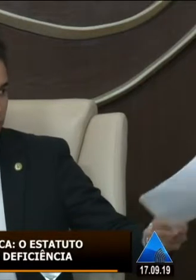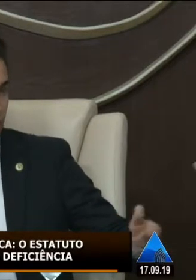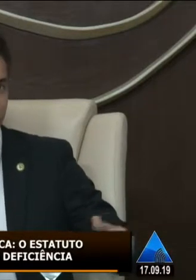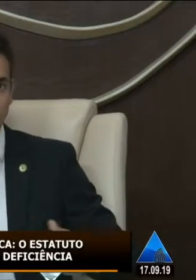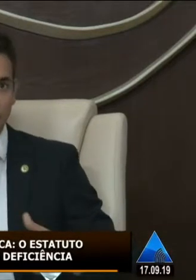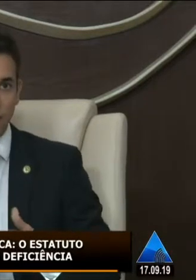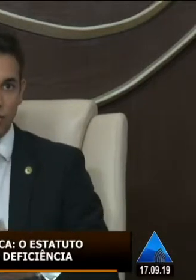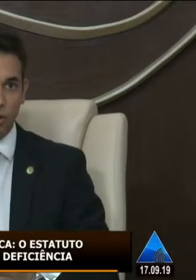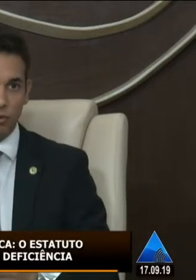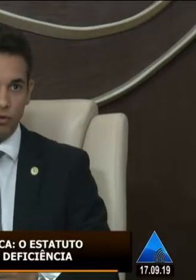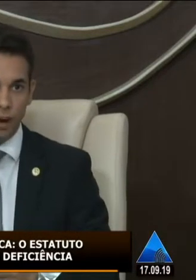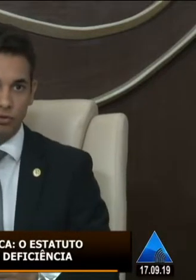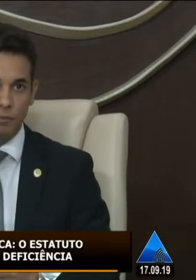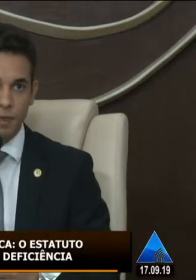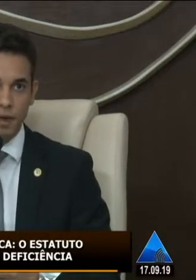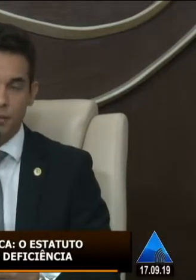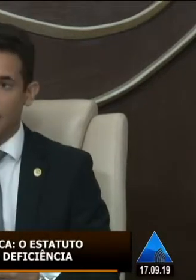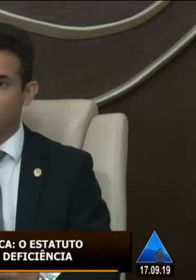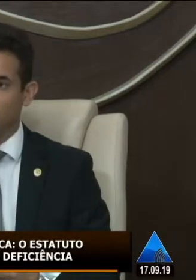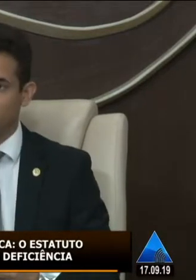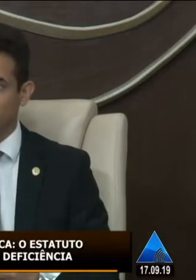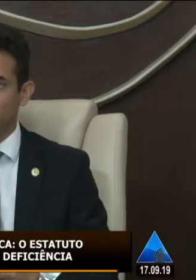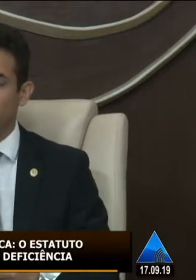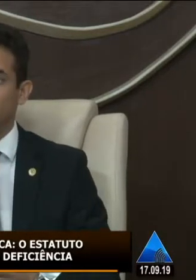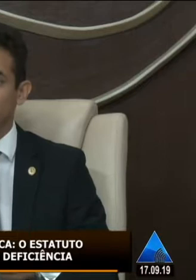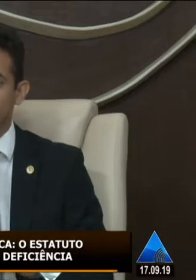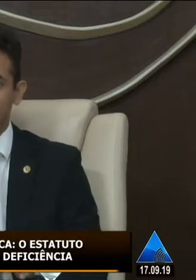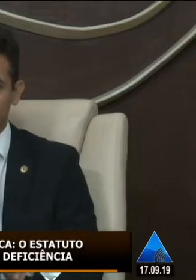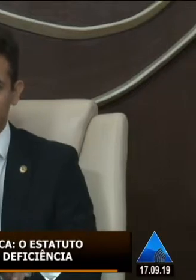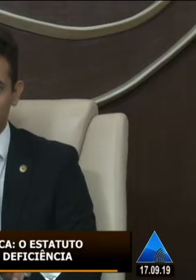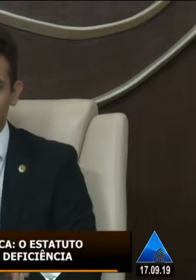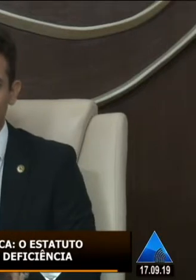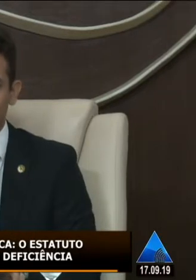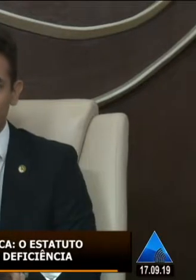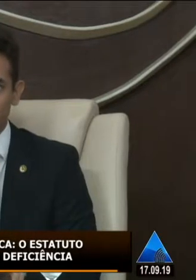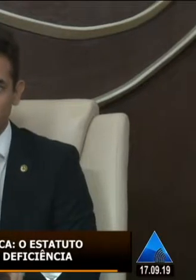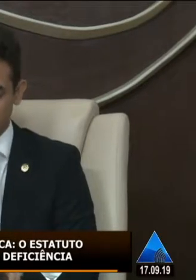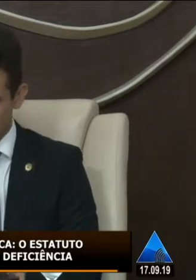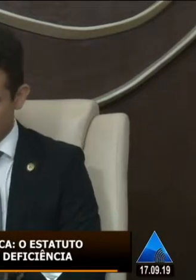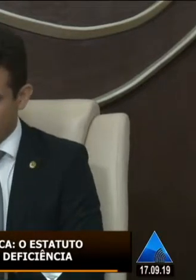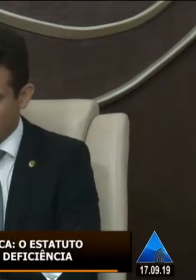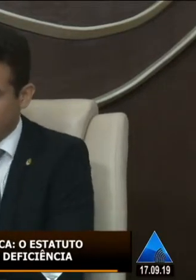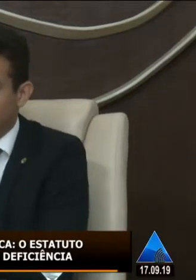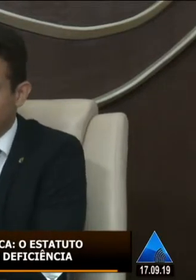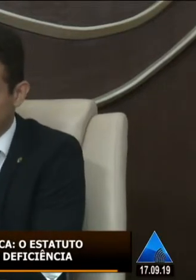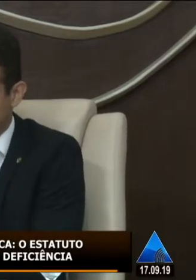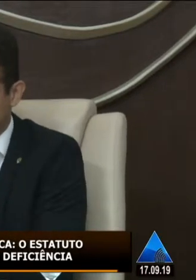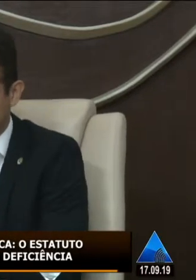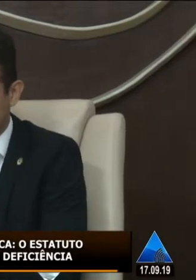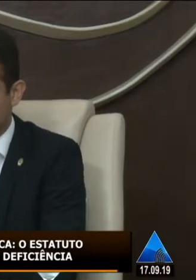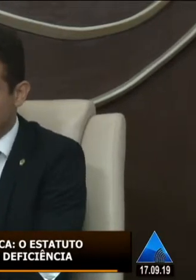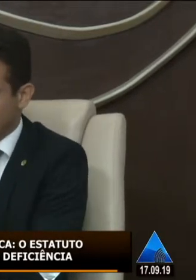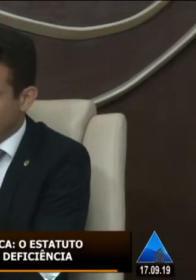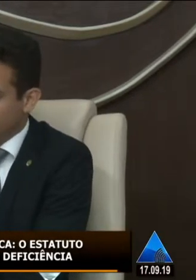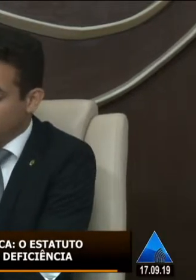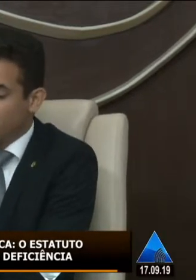essa solidariedade de deixar o seu espaço para que outras pessoas possam também fazer a sua fala outras instituições a gente agradece aqui também